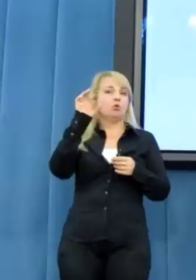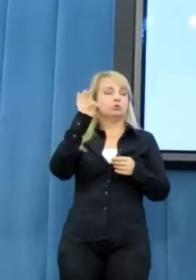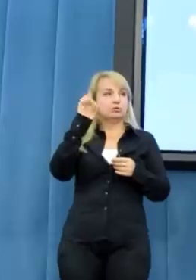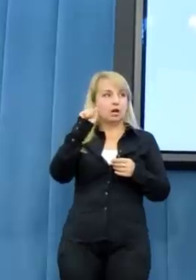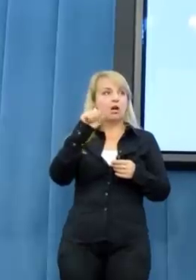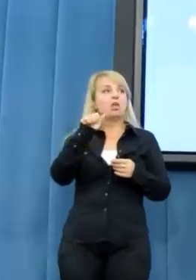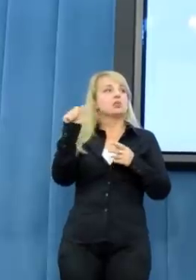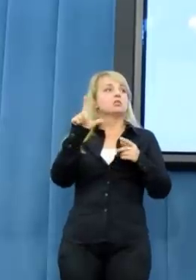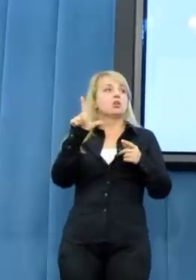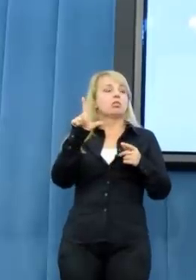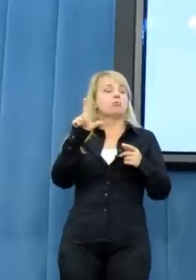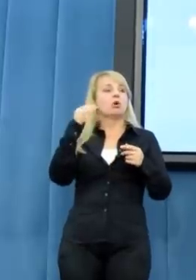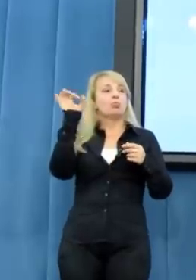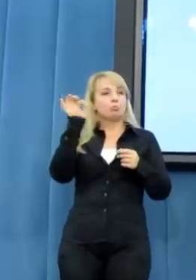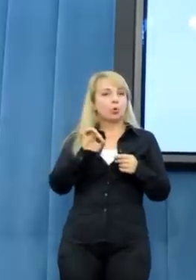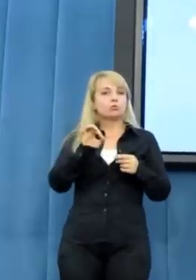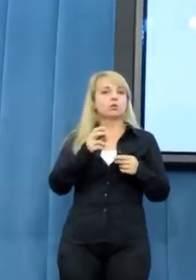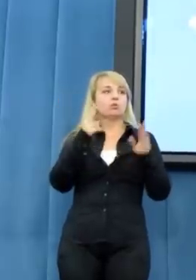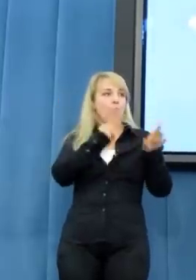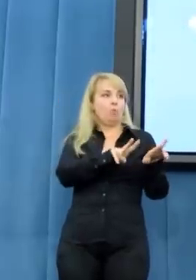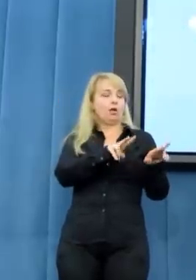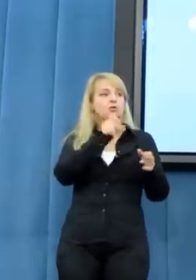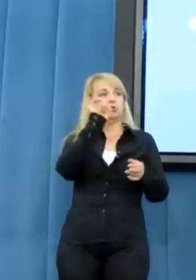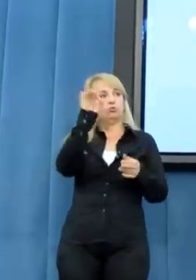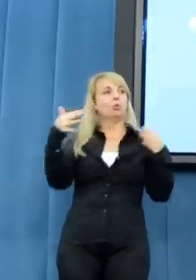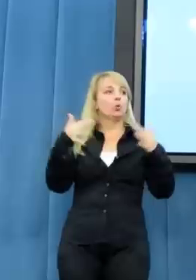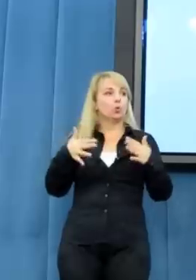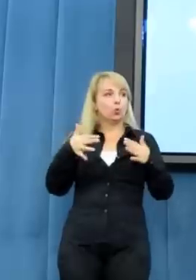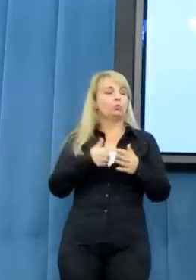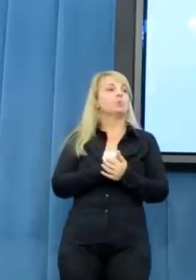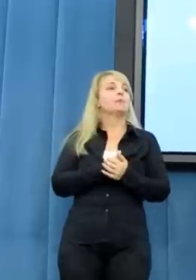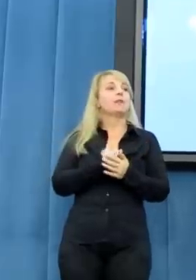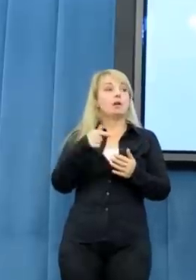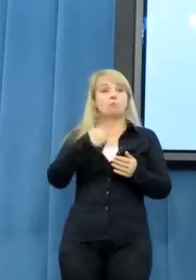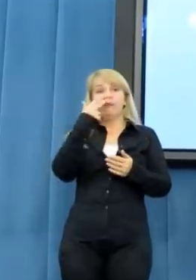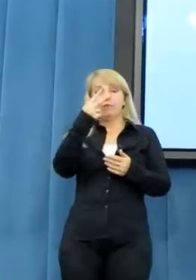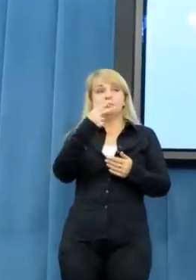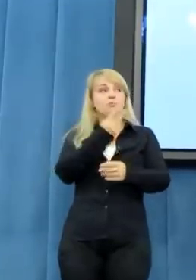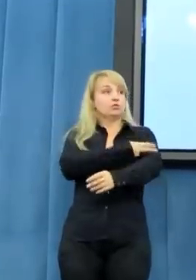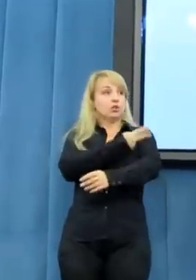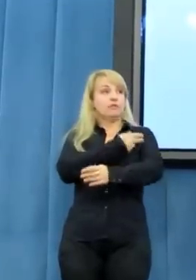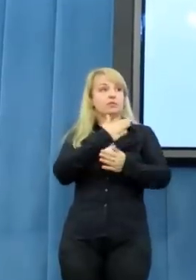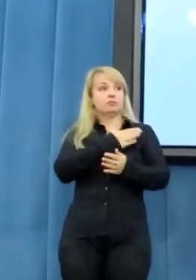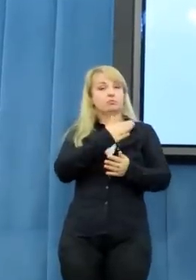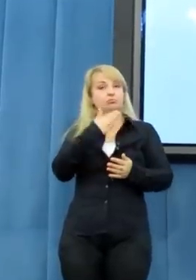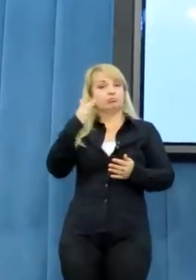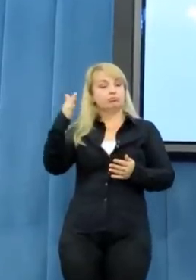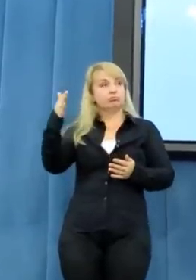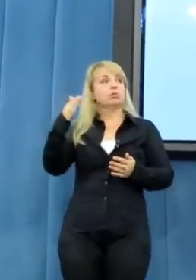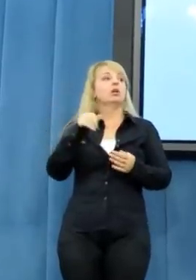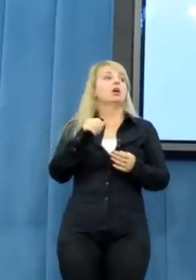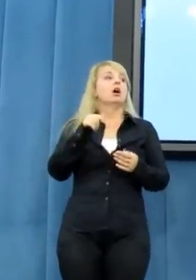kontekście ostatnich kilku miesięcy. Widać wyraźnie, że od czerwca, że tak powiem, dostaliście państwo